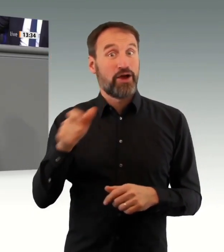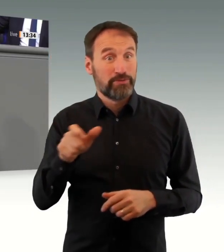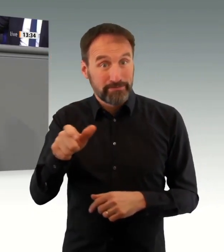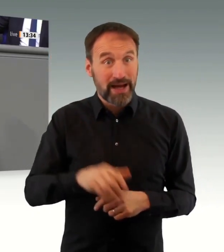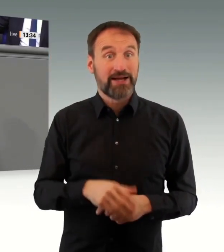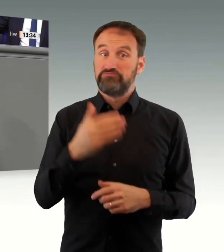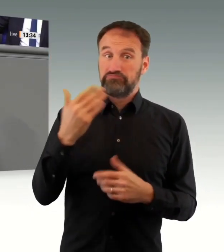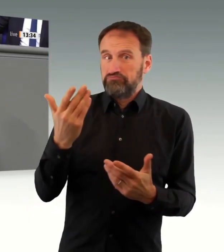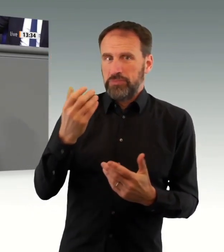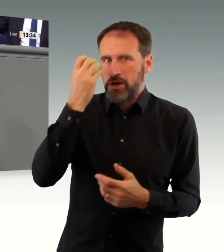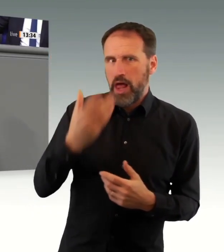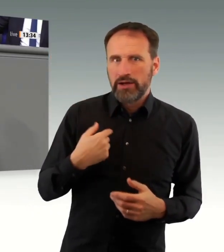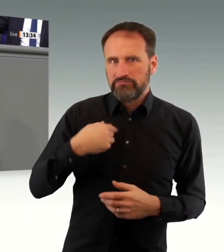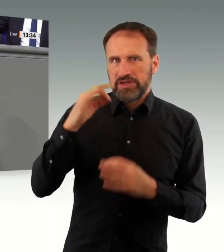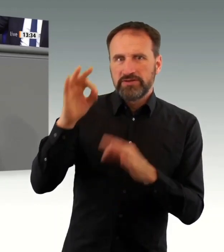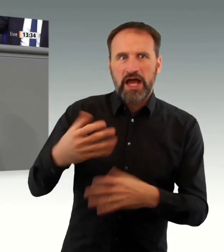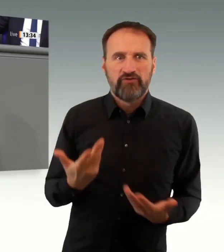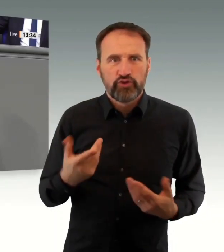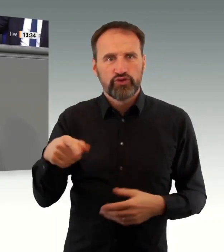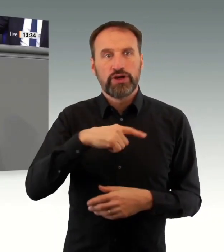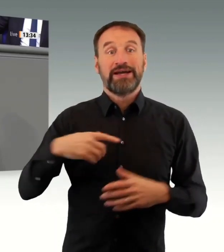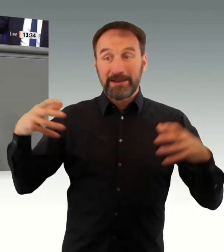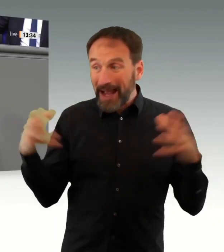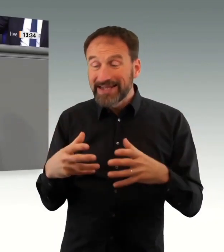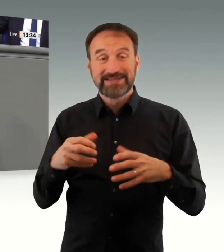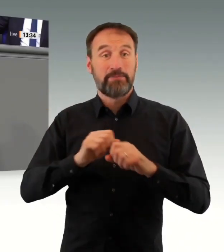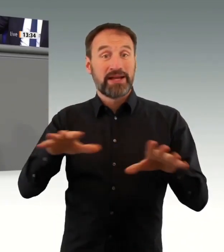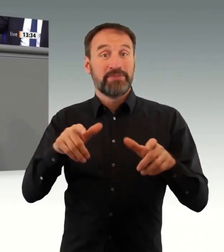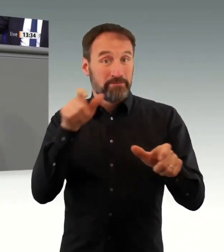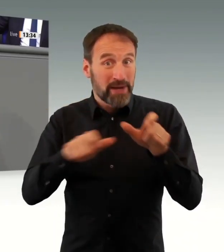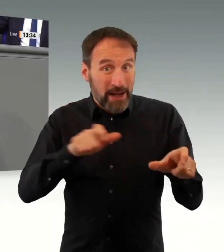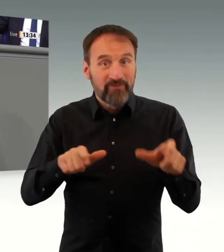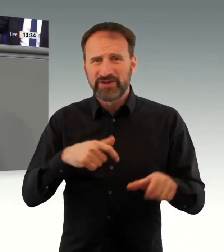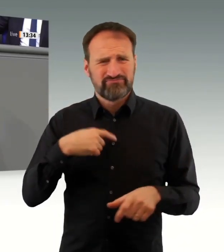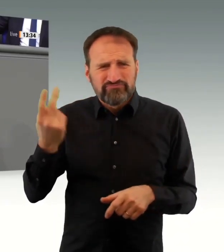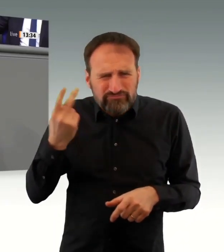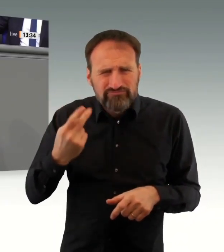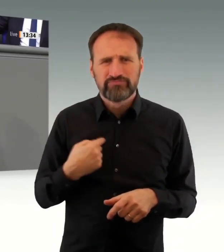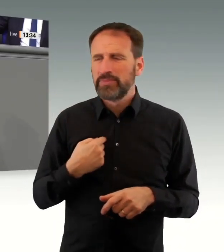Änderungsanträge gemacht. Über 60 Seiten. Jetzt, zwei Wochen später, stehen wir wieder hier am Pult und reden wieder darüber, dass